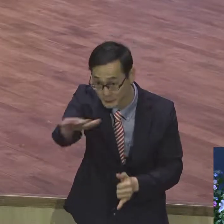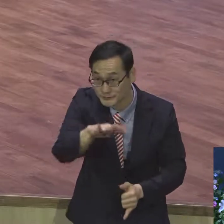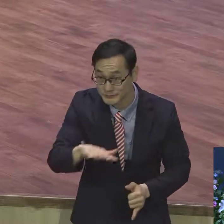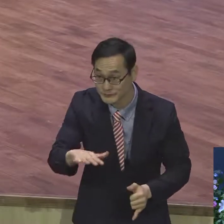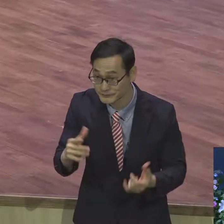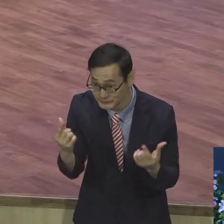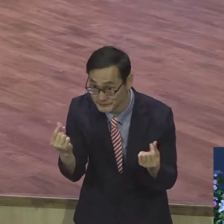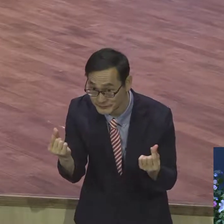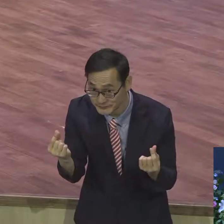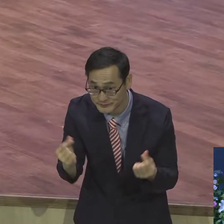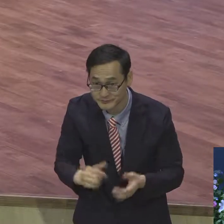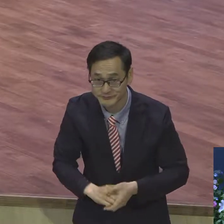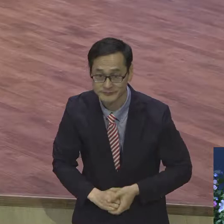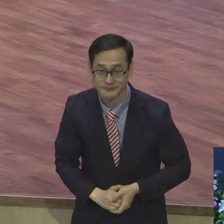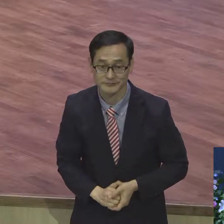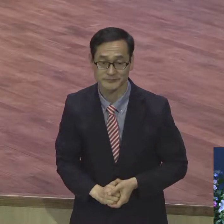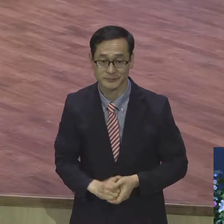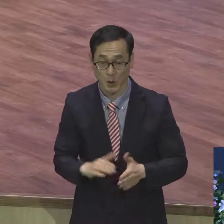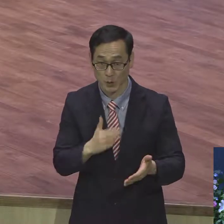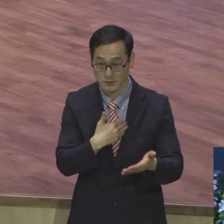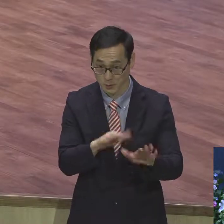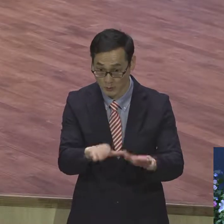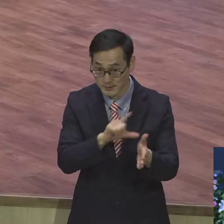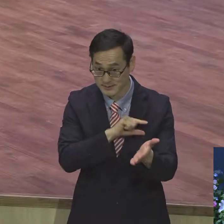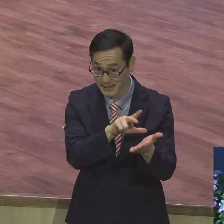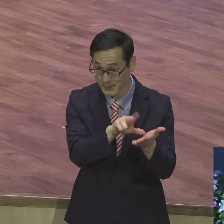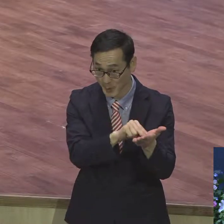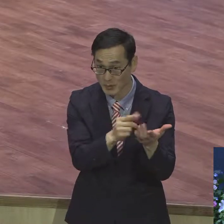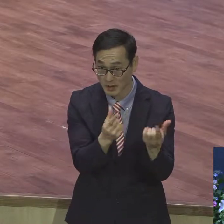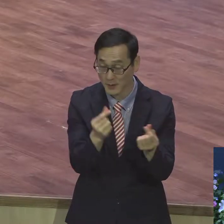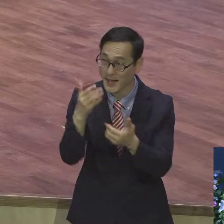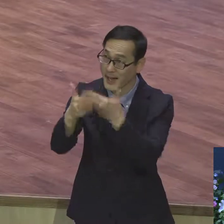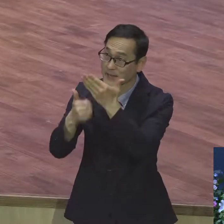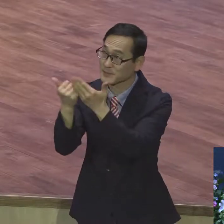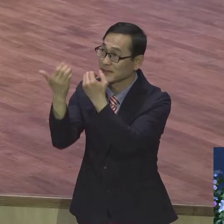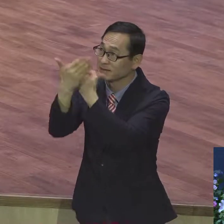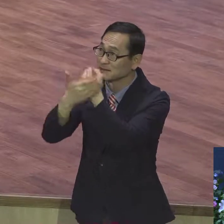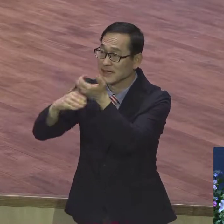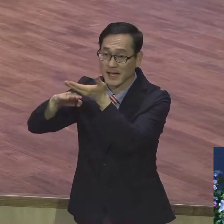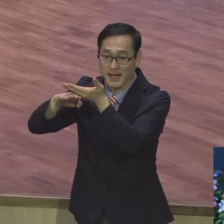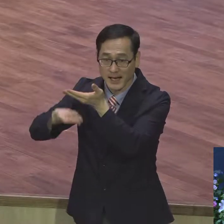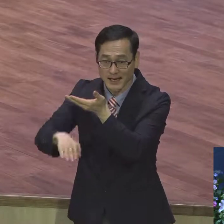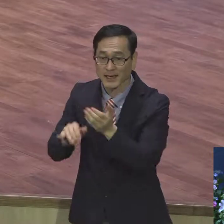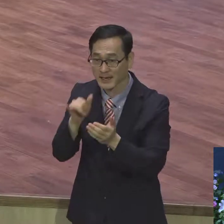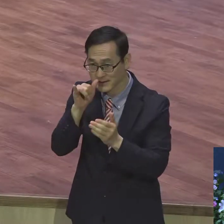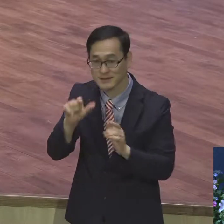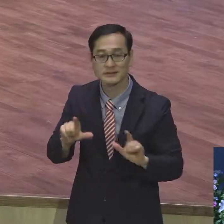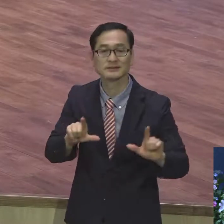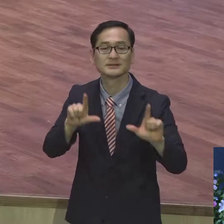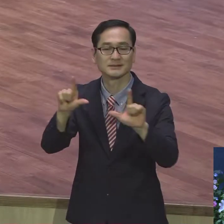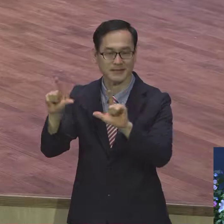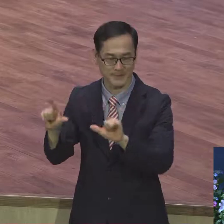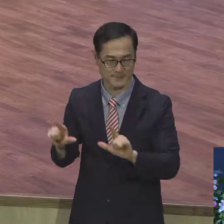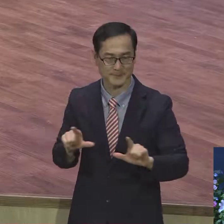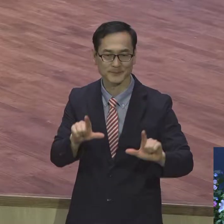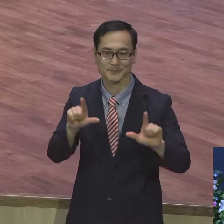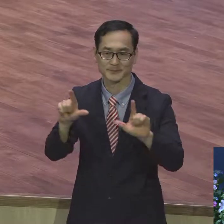제목처럼 하나님의 은혜 아래 있는 삶입니다. 하나님의 은혜 아래 우리가